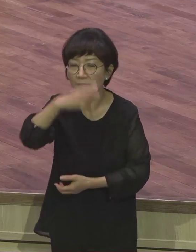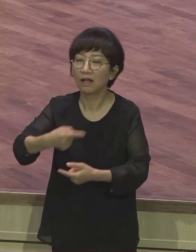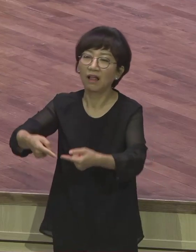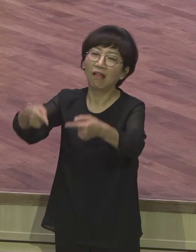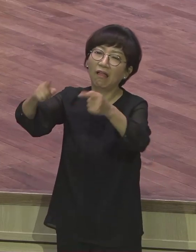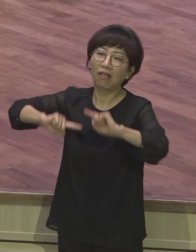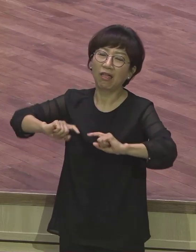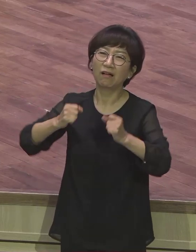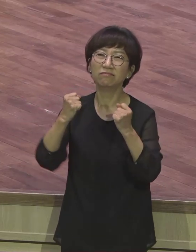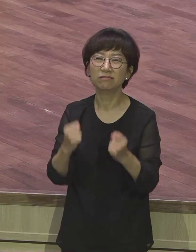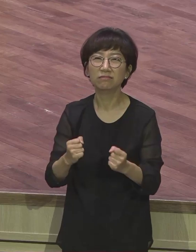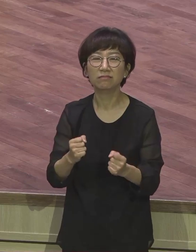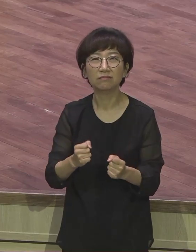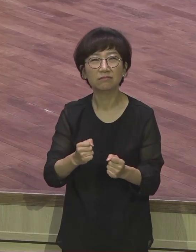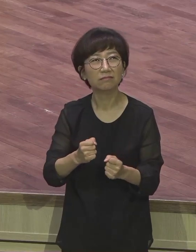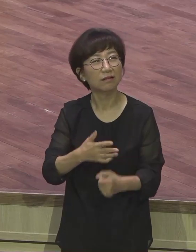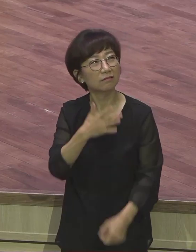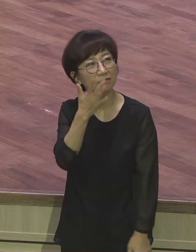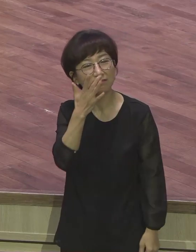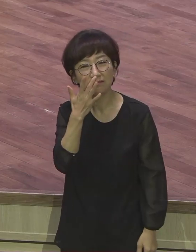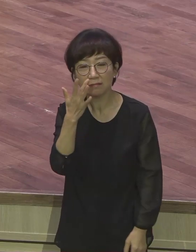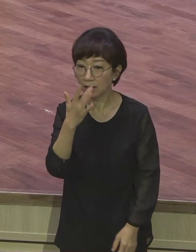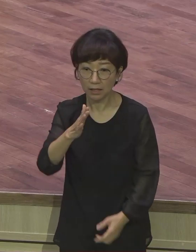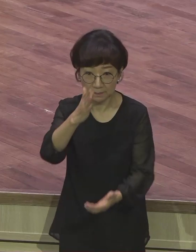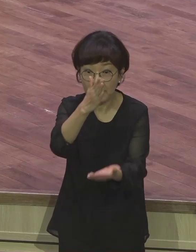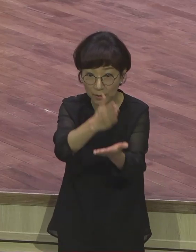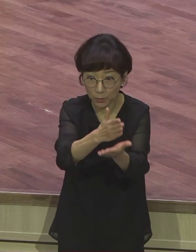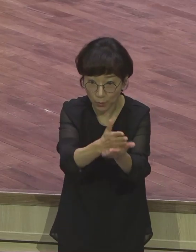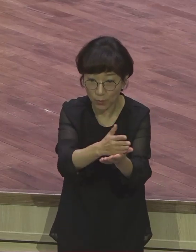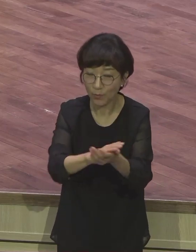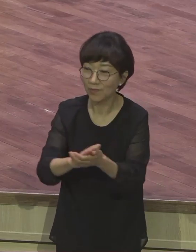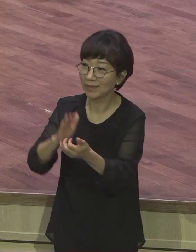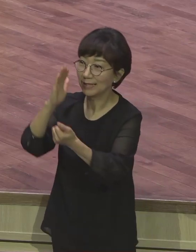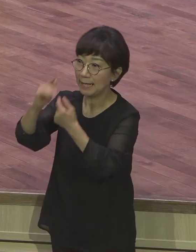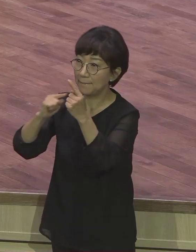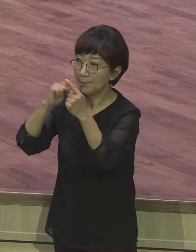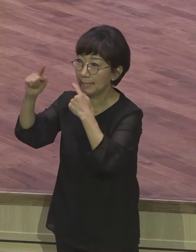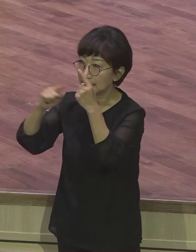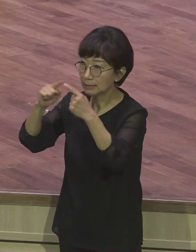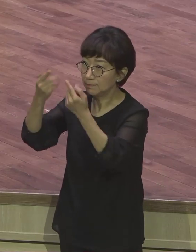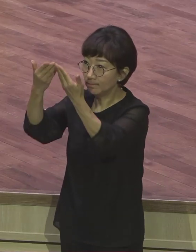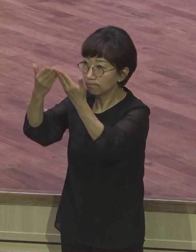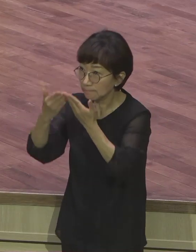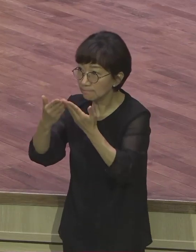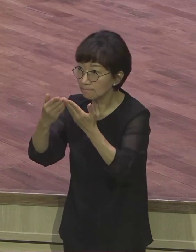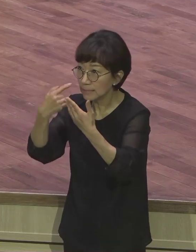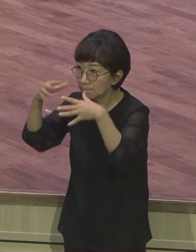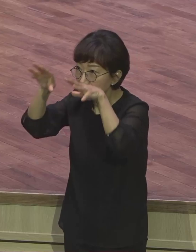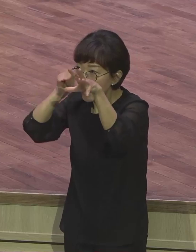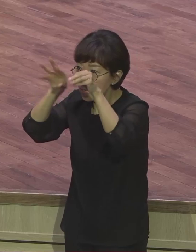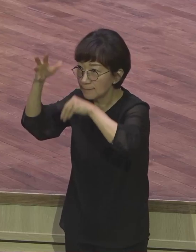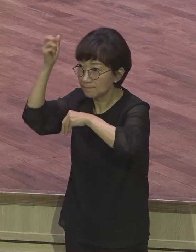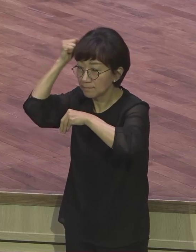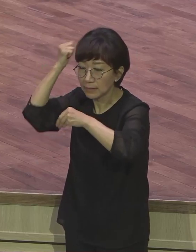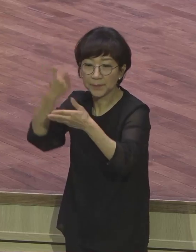낫지만 여러분이 말씀을 들었으면 믿으시기 바랍니다. 예수님이 기적을 행하신